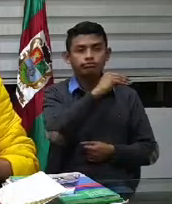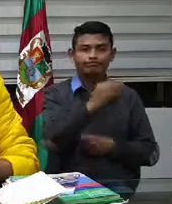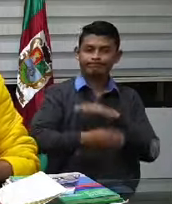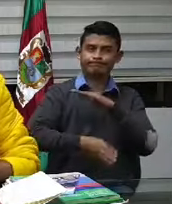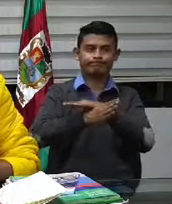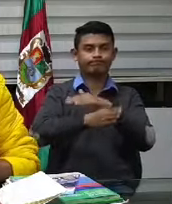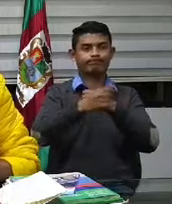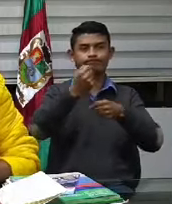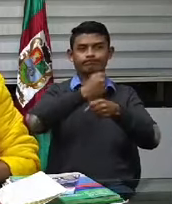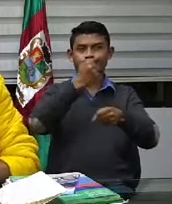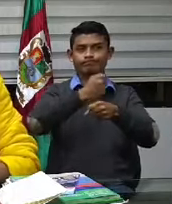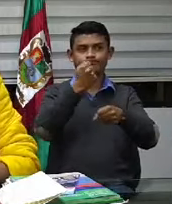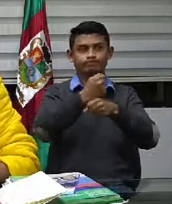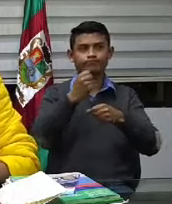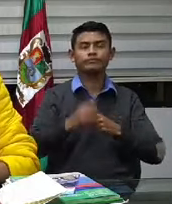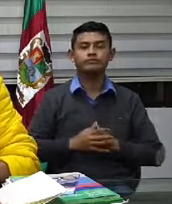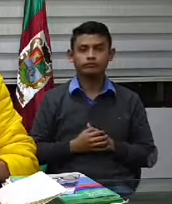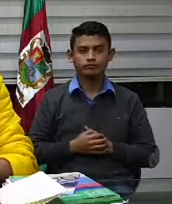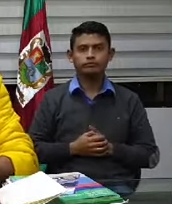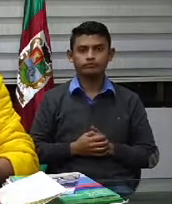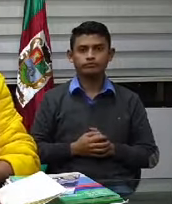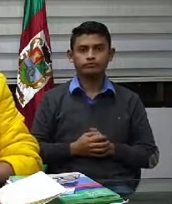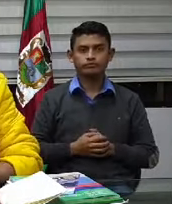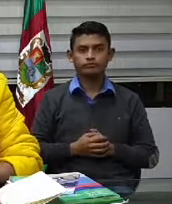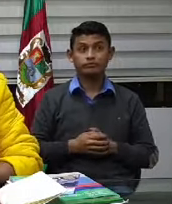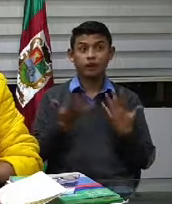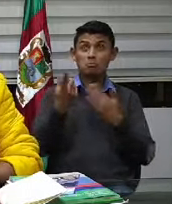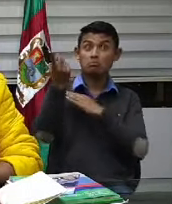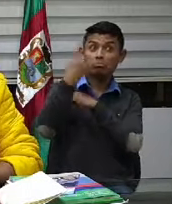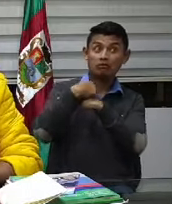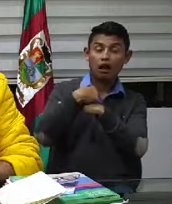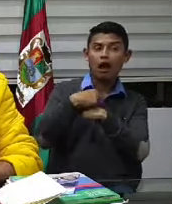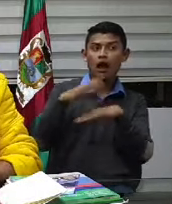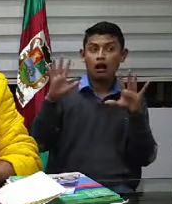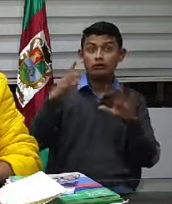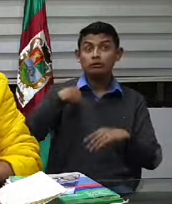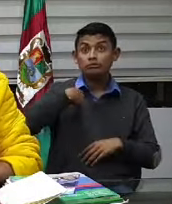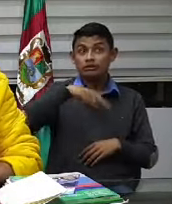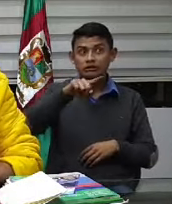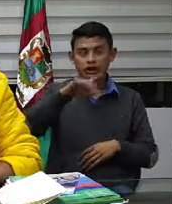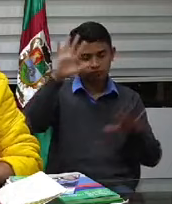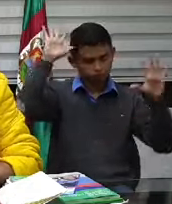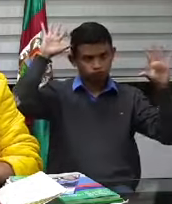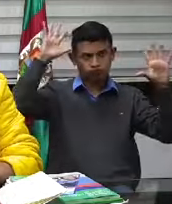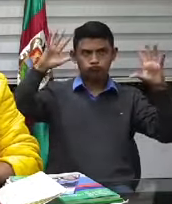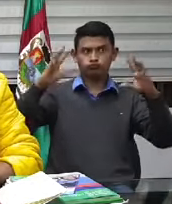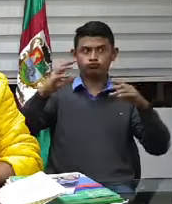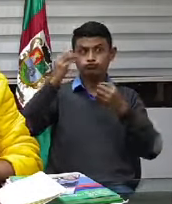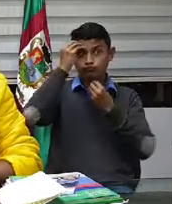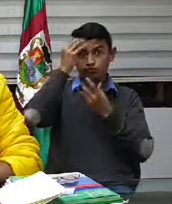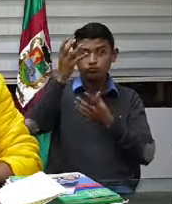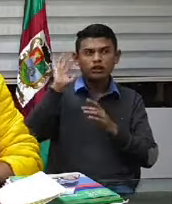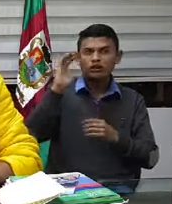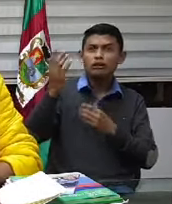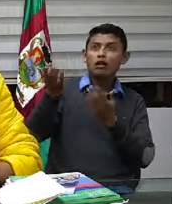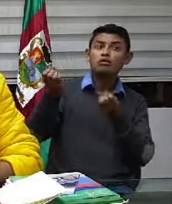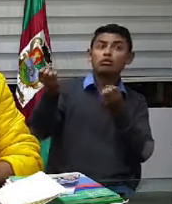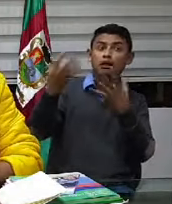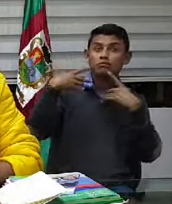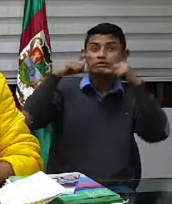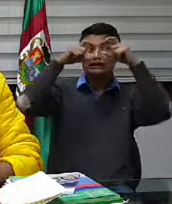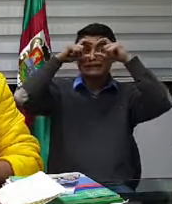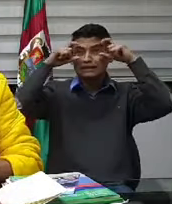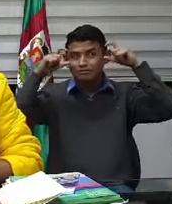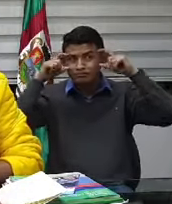las instituciones a donde vayamos tendrán que darnos capacitación y tendrán que darnos todas las medidas de protección porque ahí sí podremos también